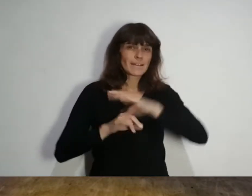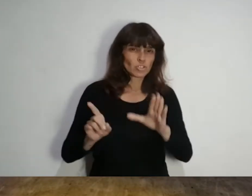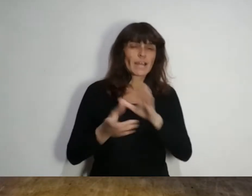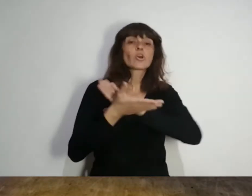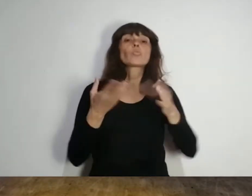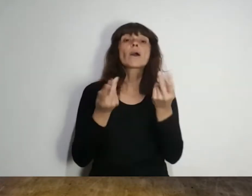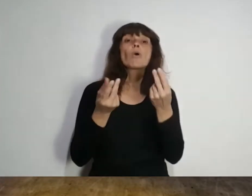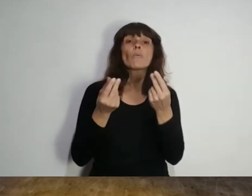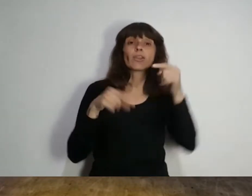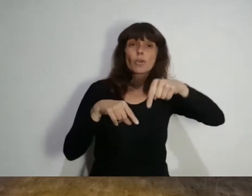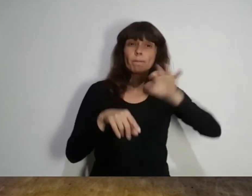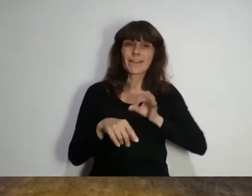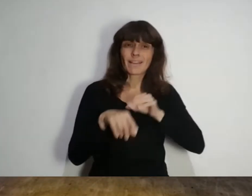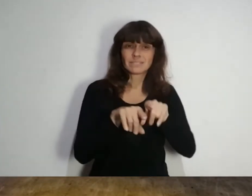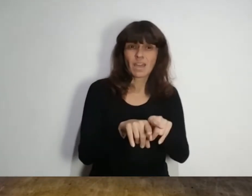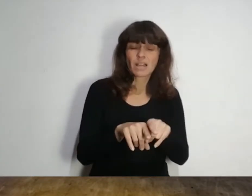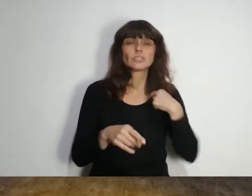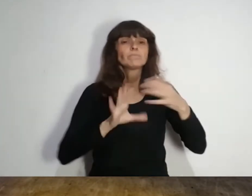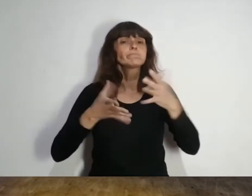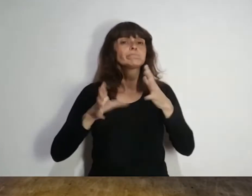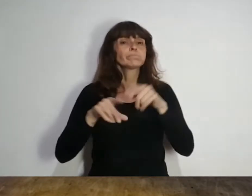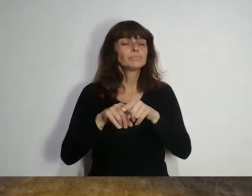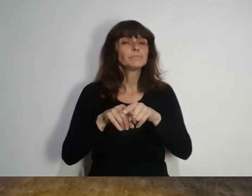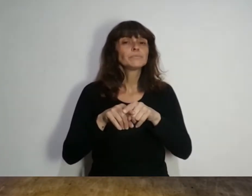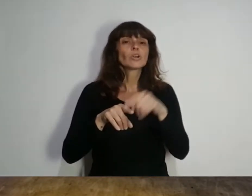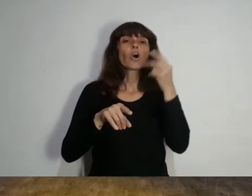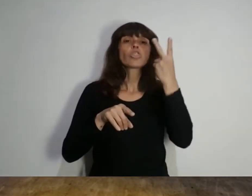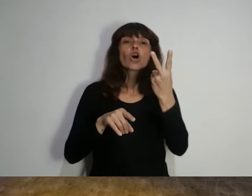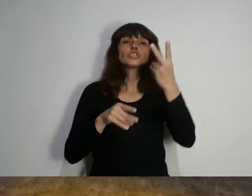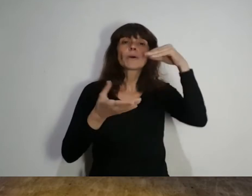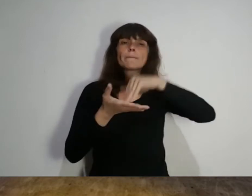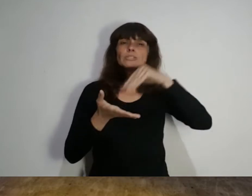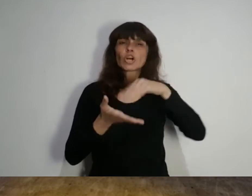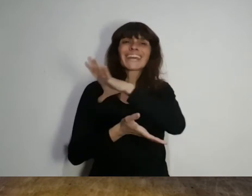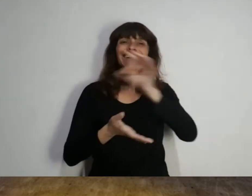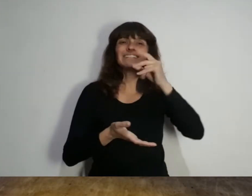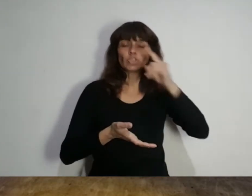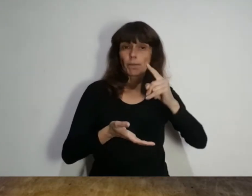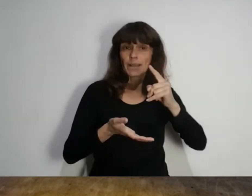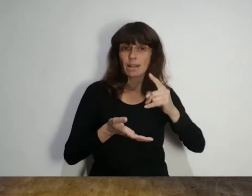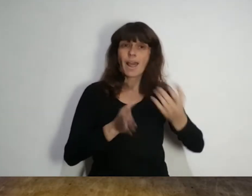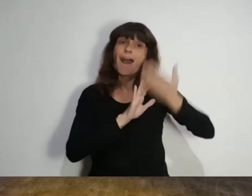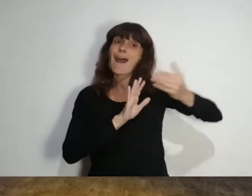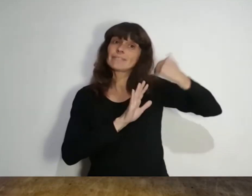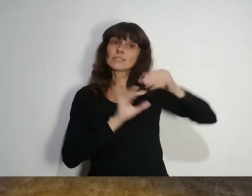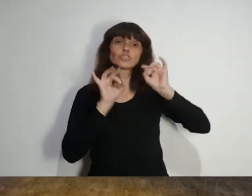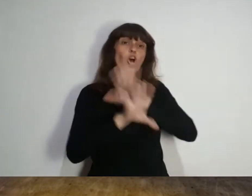valor para el periodo fiscal 2020 se ubicará en 2.500.000. El anterior